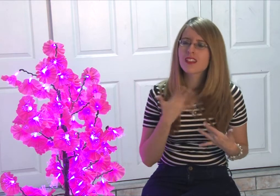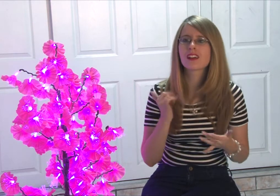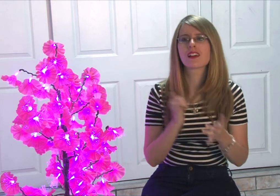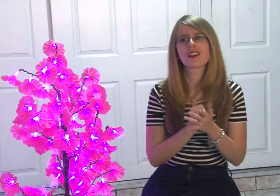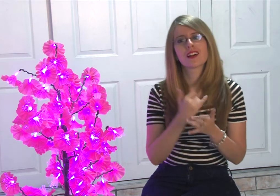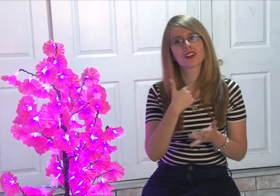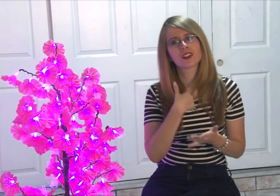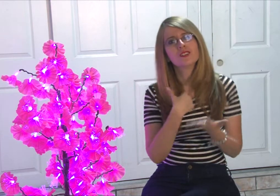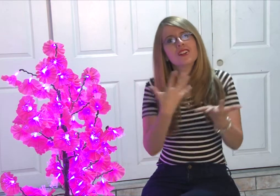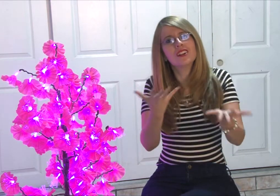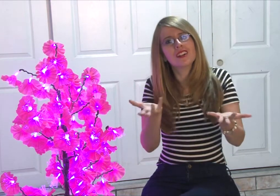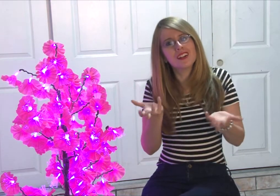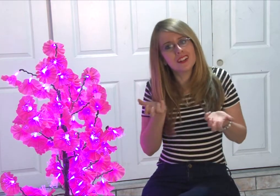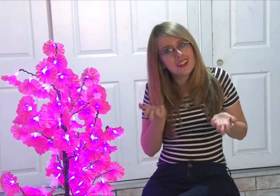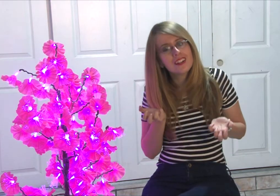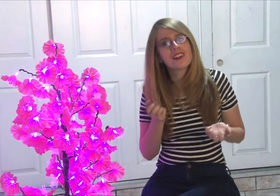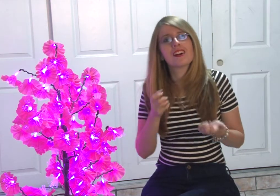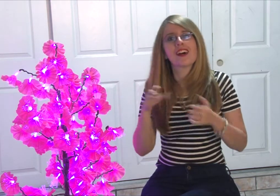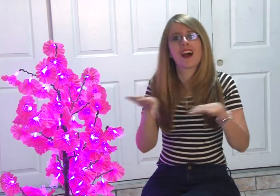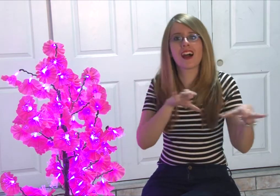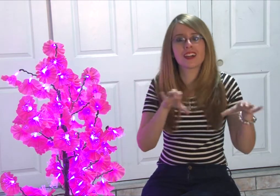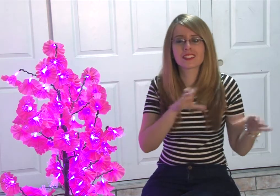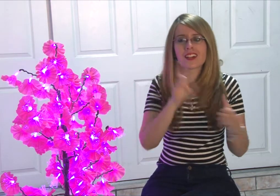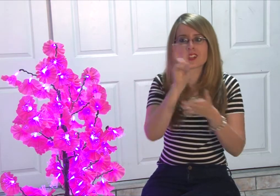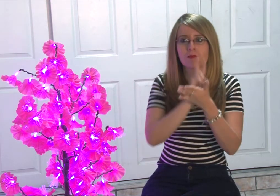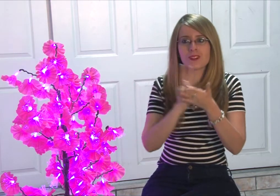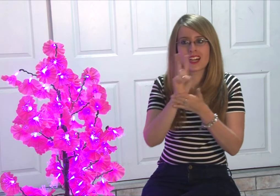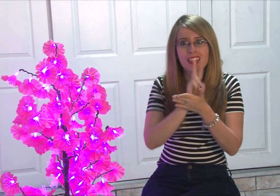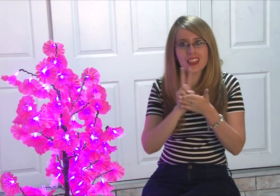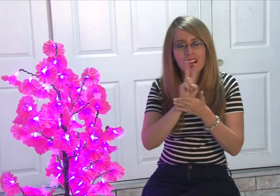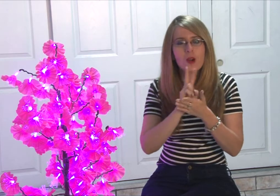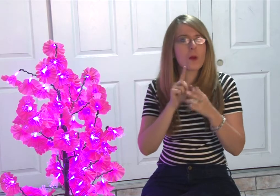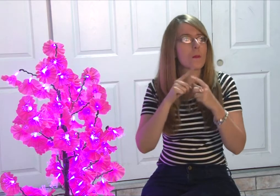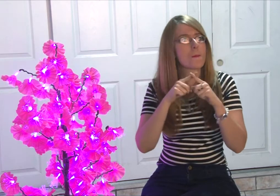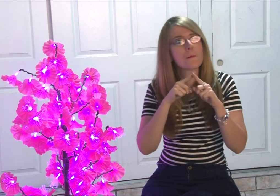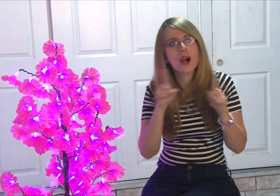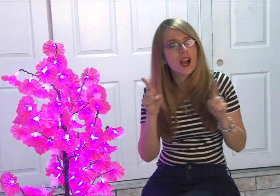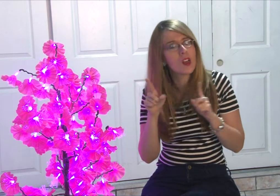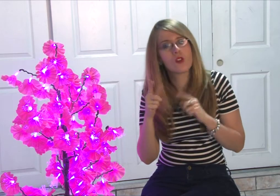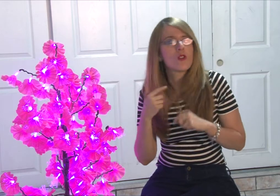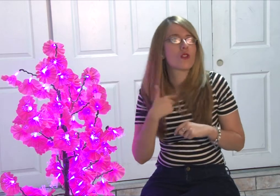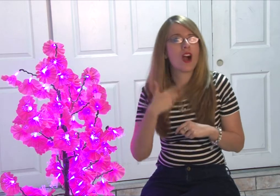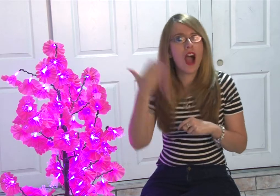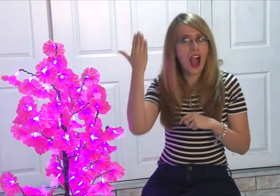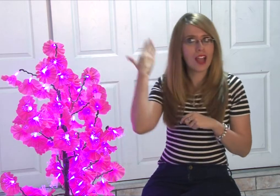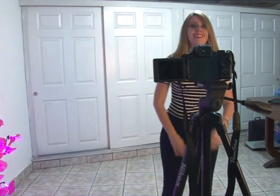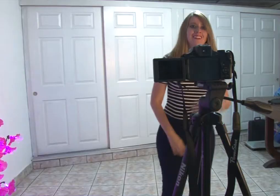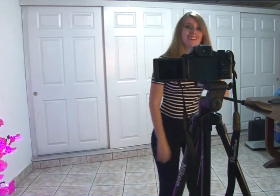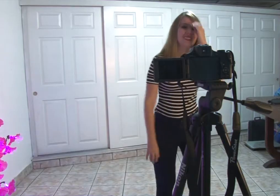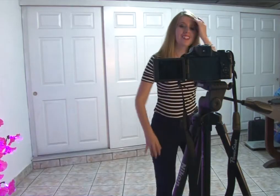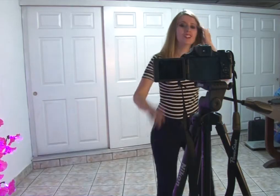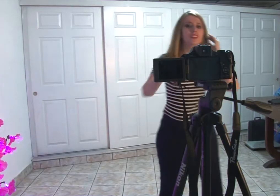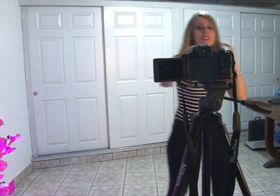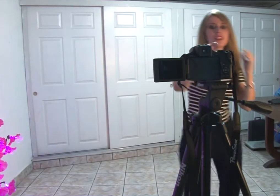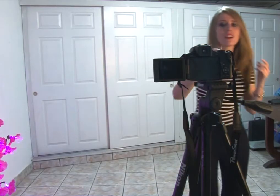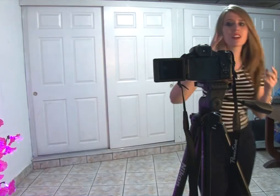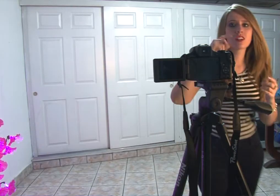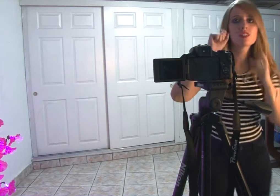la necesidad de querer hacer videos, pero antes no sabía